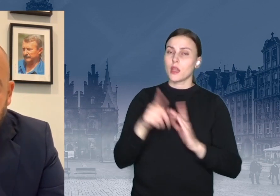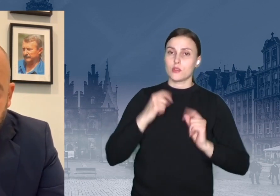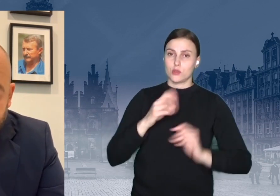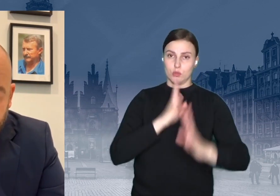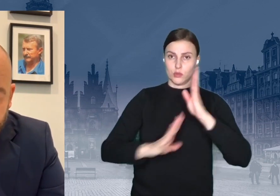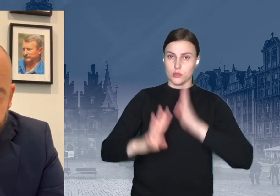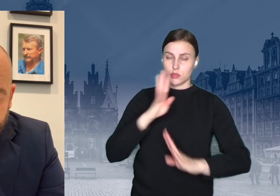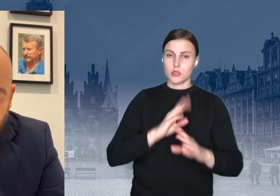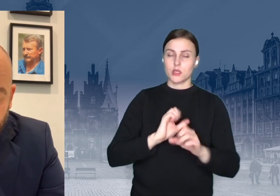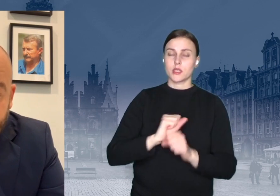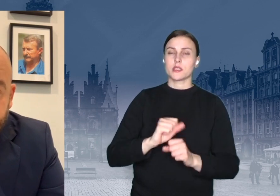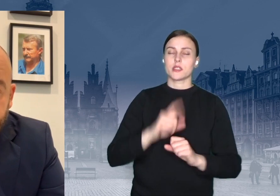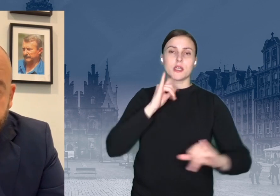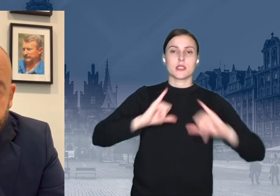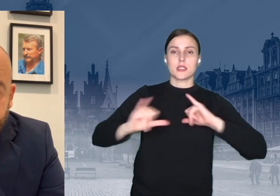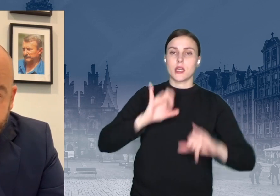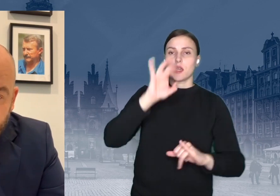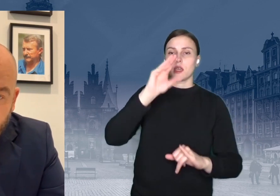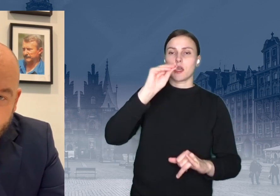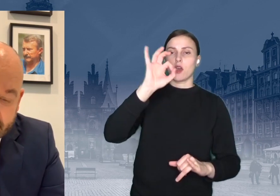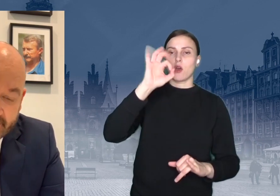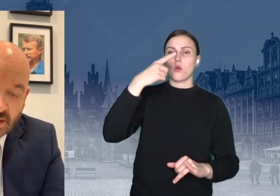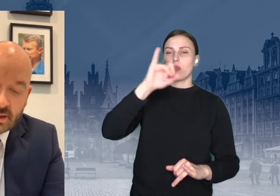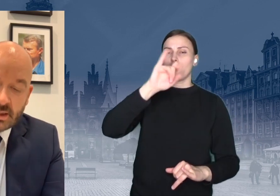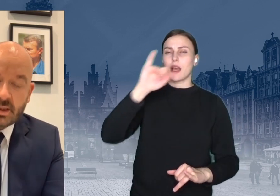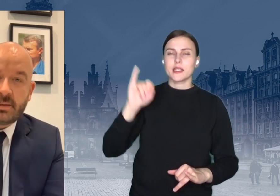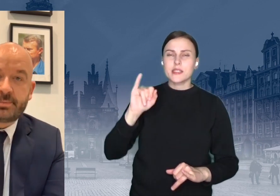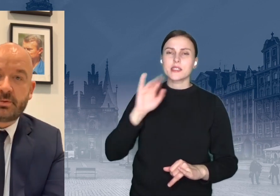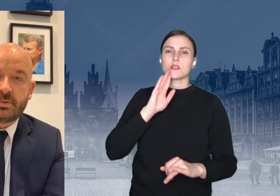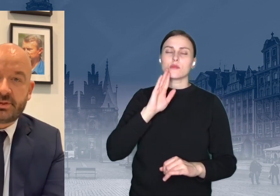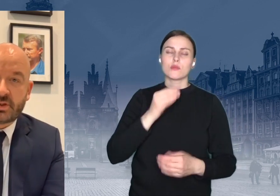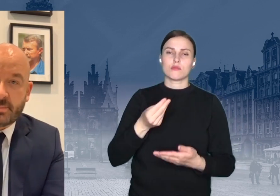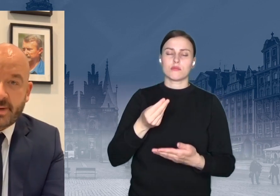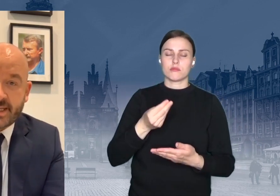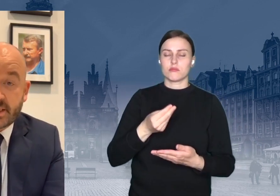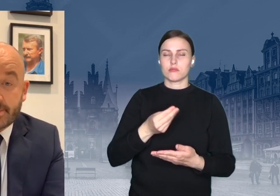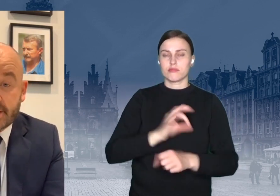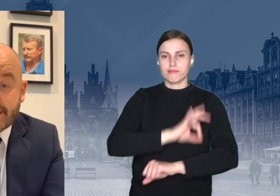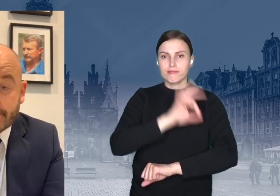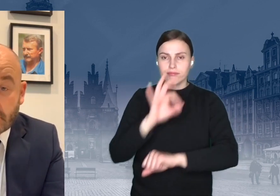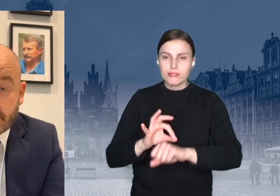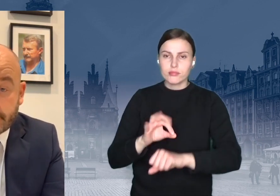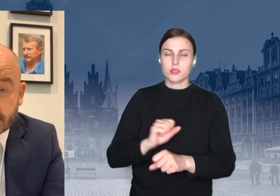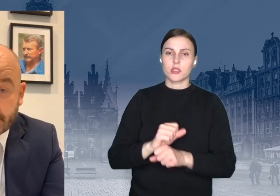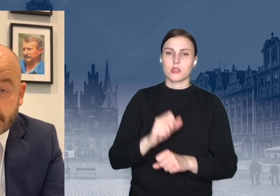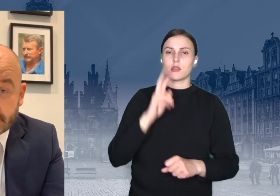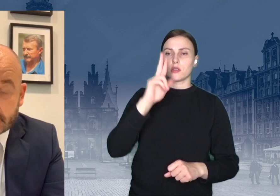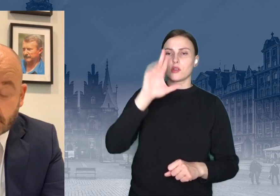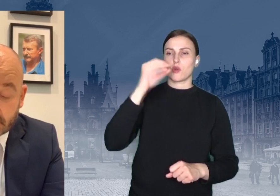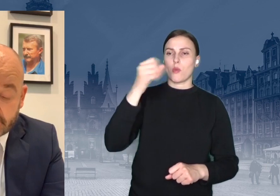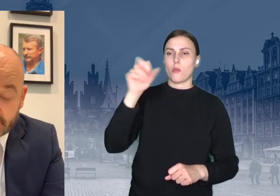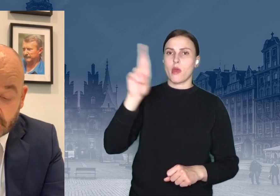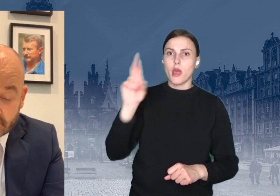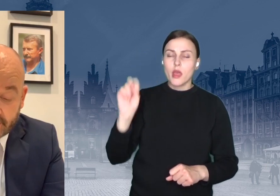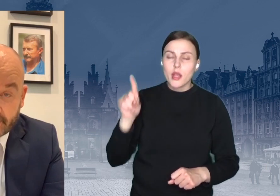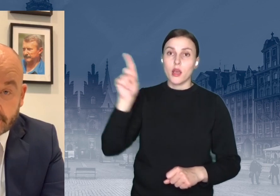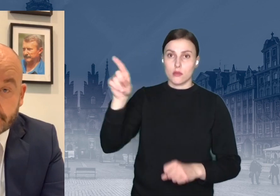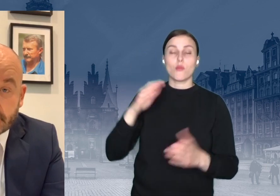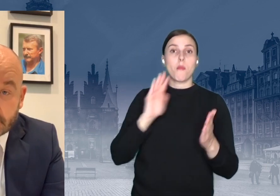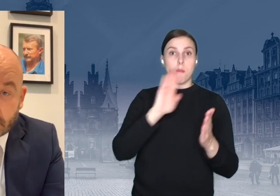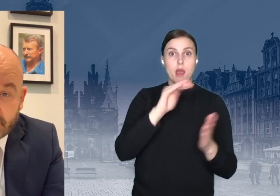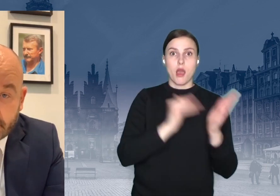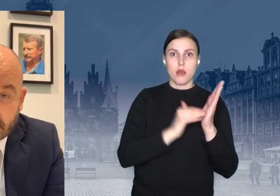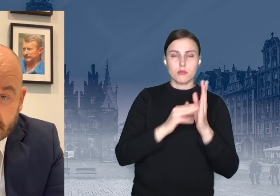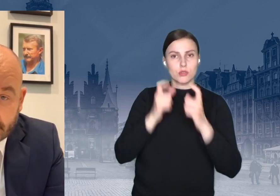Geodezji Kartografii i Katastru Miejskiego przy ulicy Komera. Jeżeli macie tam z kolei potrzebę skorzystać, to